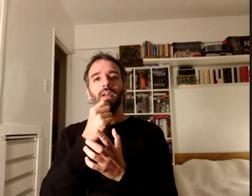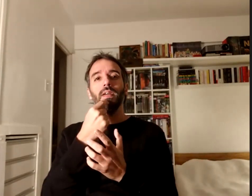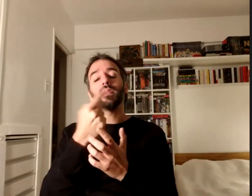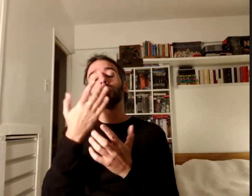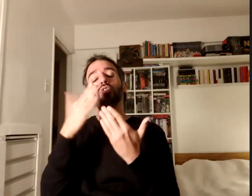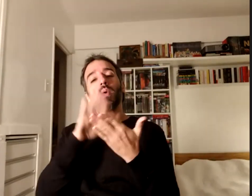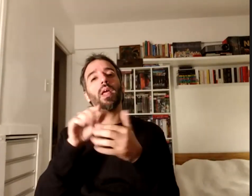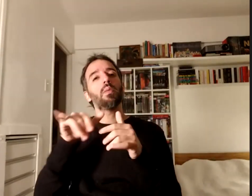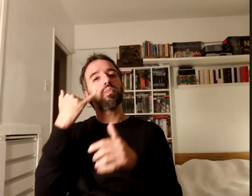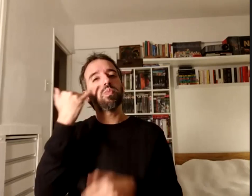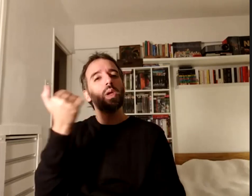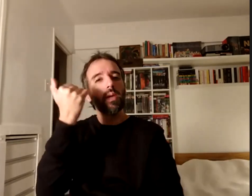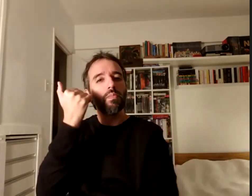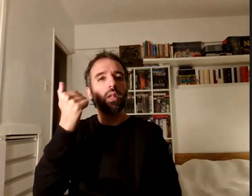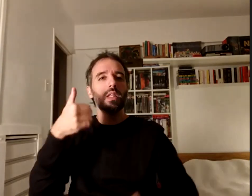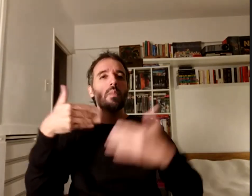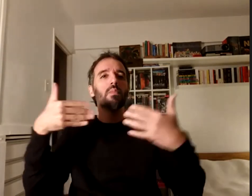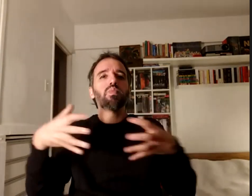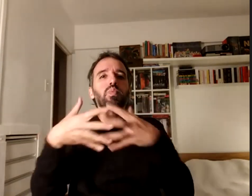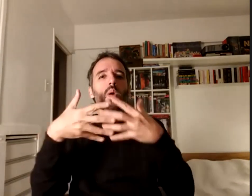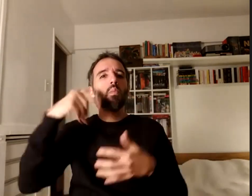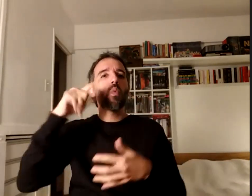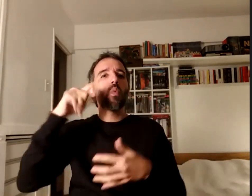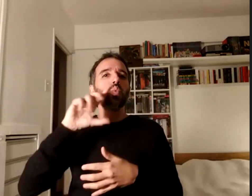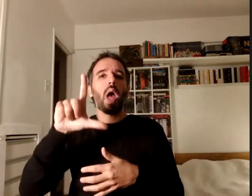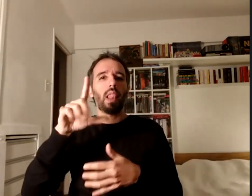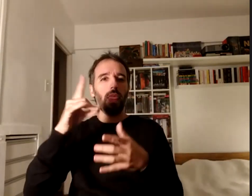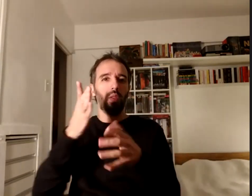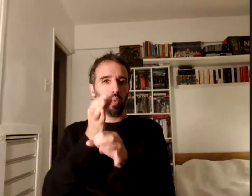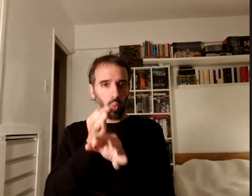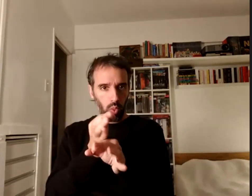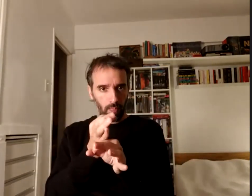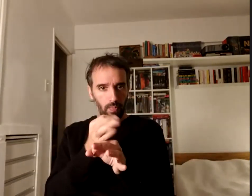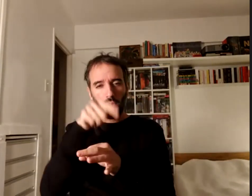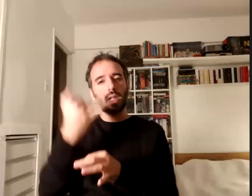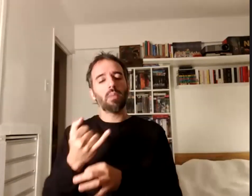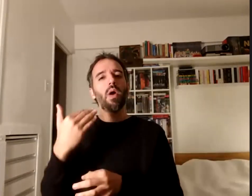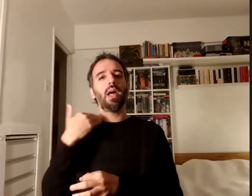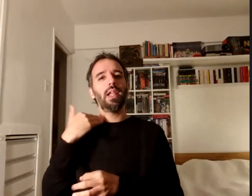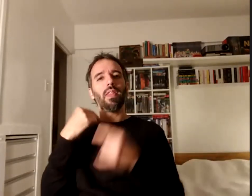importante los materiales de estudio nosotros tenemos materiales libros en distintas disciplinas libros de literatura